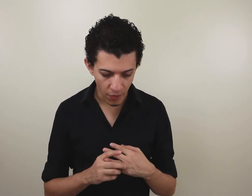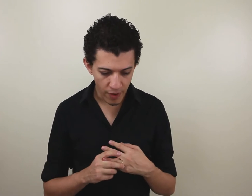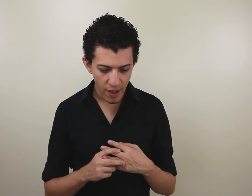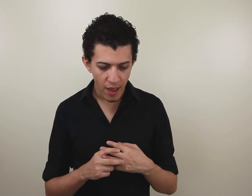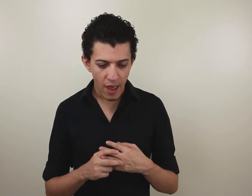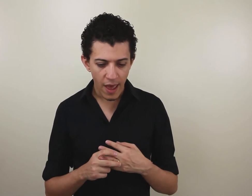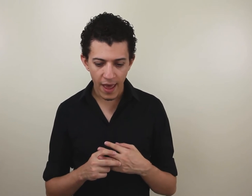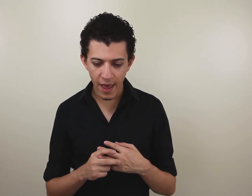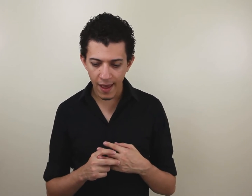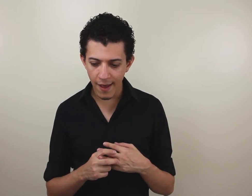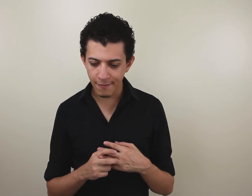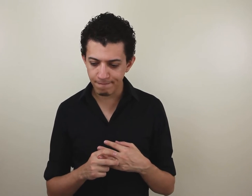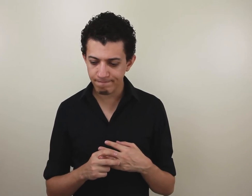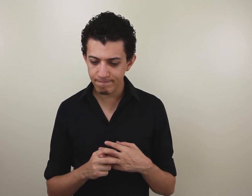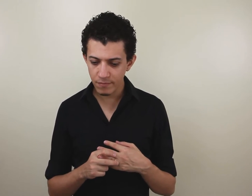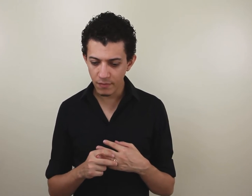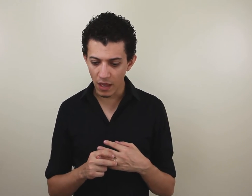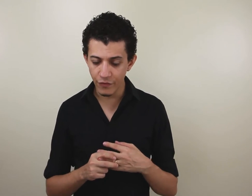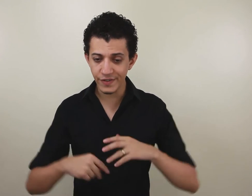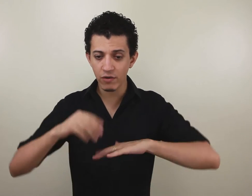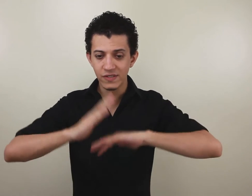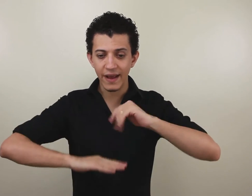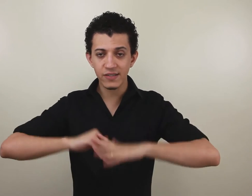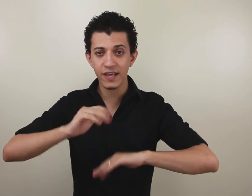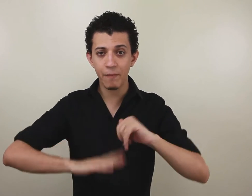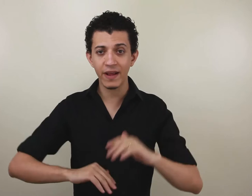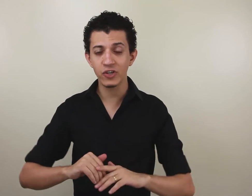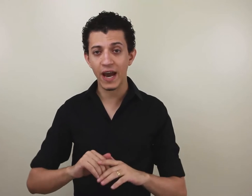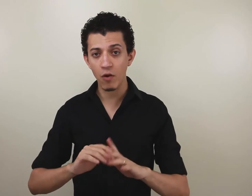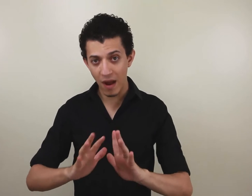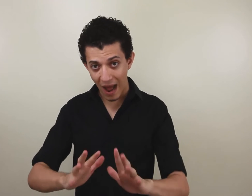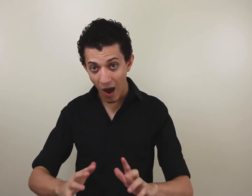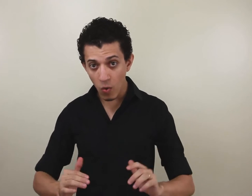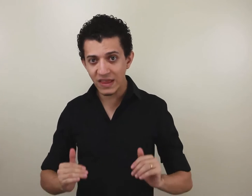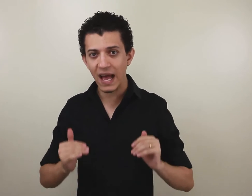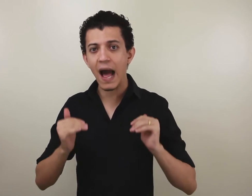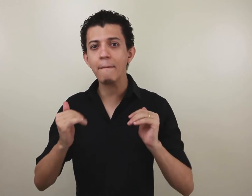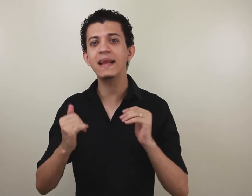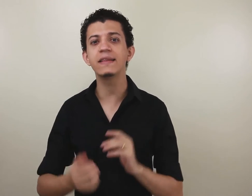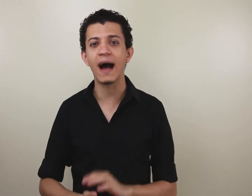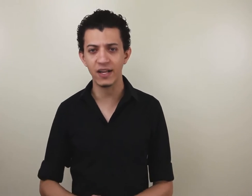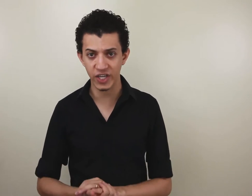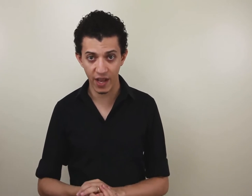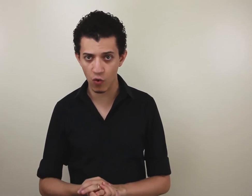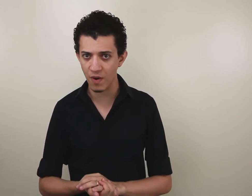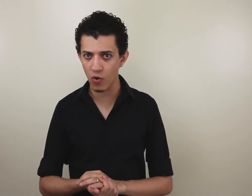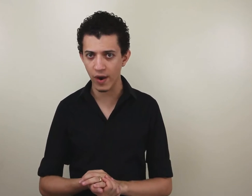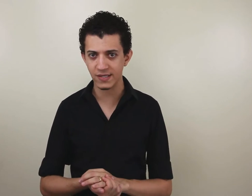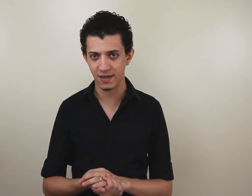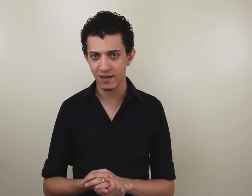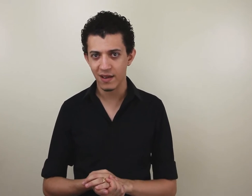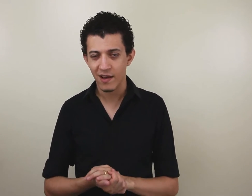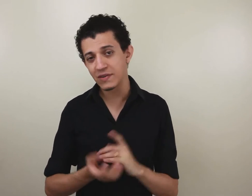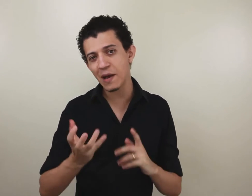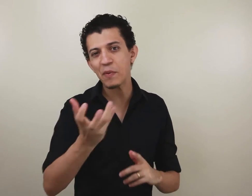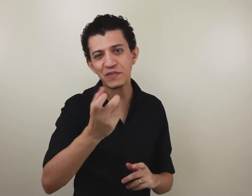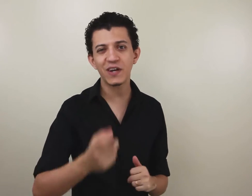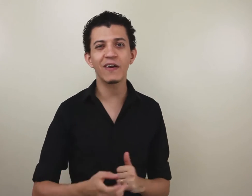é você usar isso aqui para indicar uma alta habilidade em alguma coisa. Você é profissional